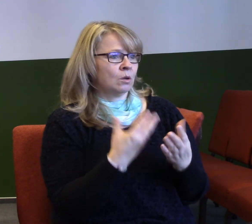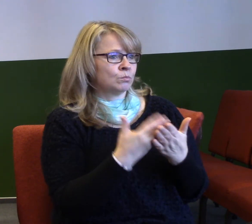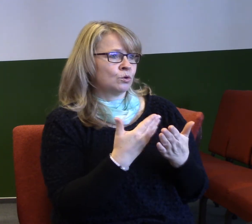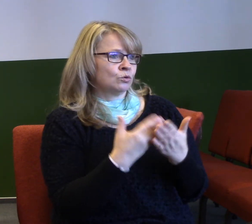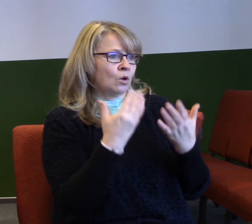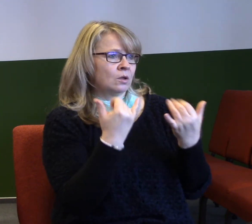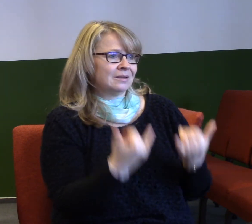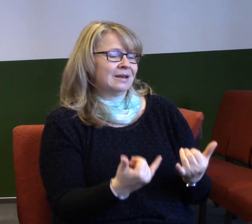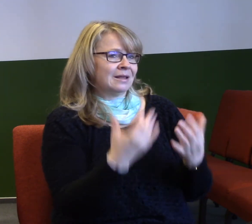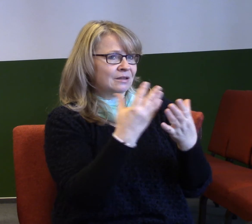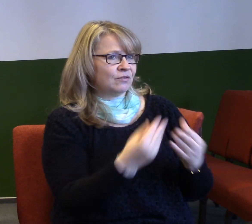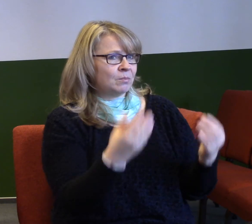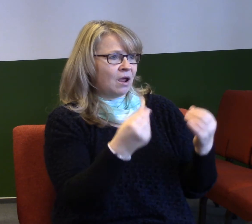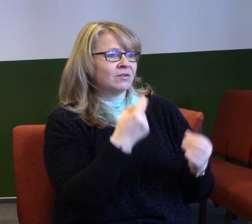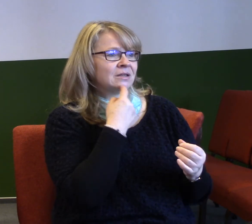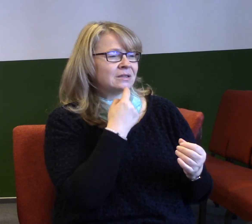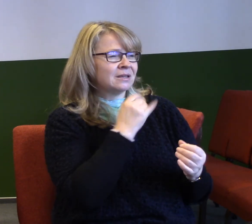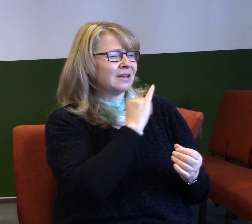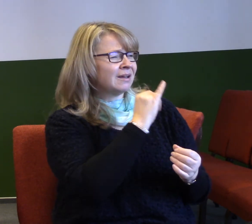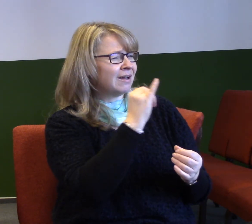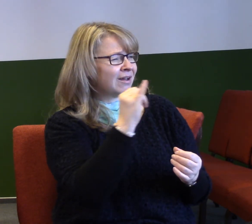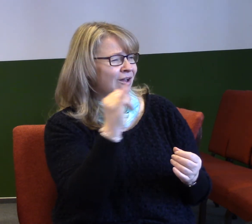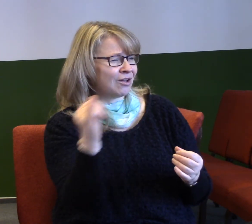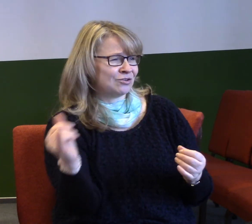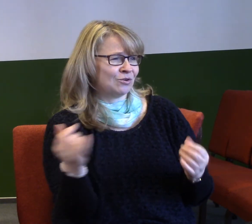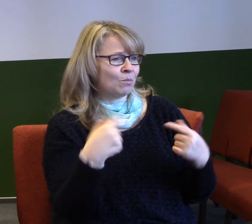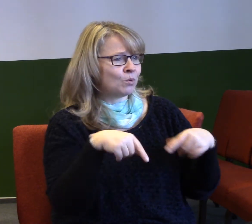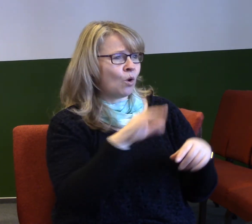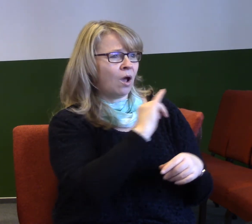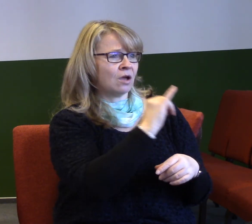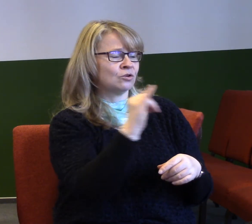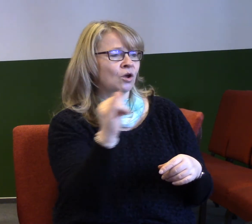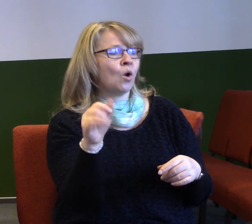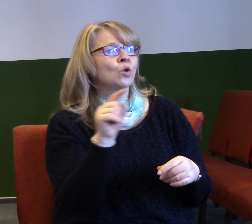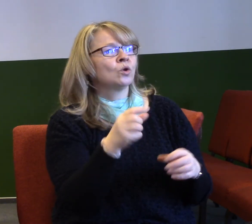která se týká úplně každého z nás a nazval jsem to o síle předsudků a motivů.